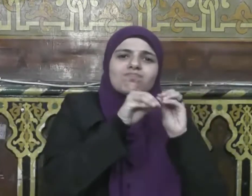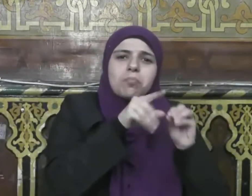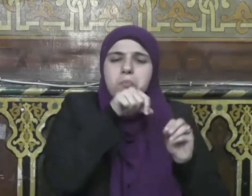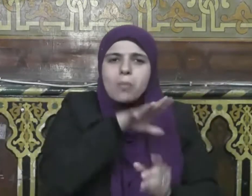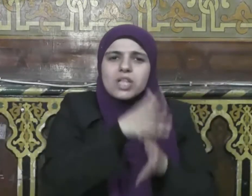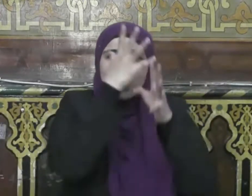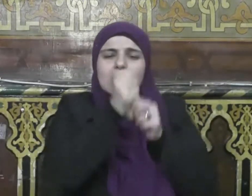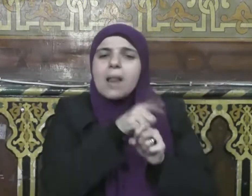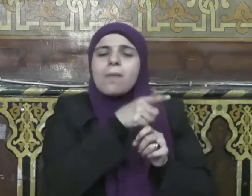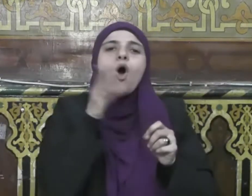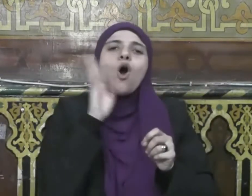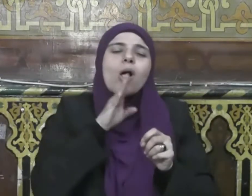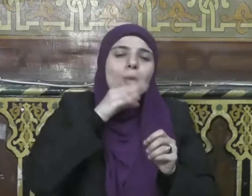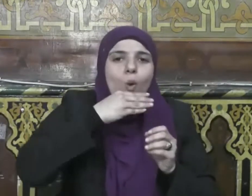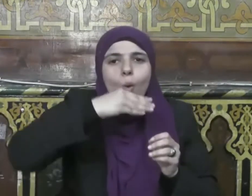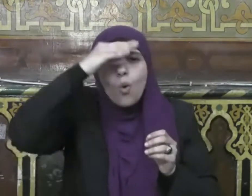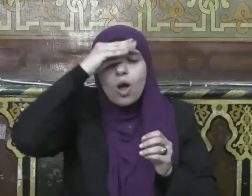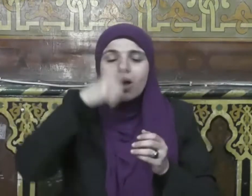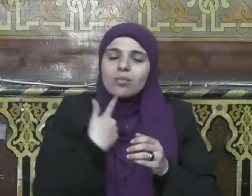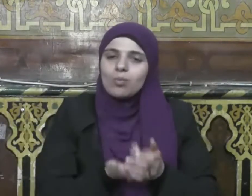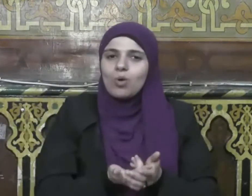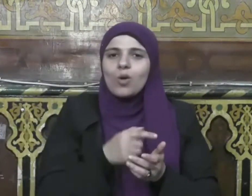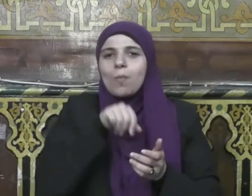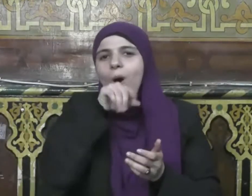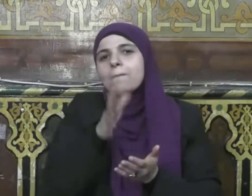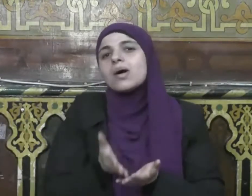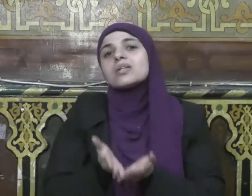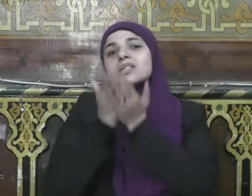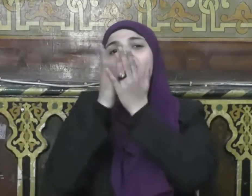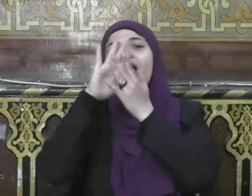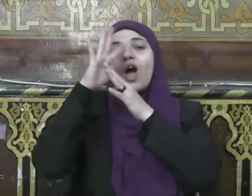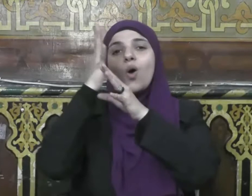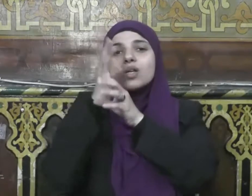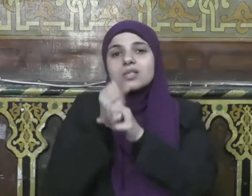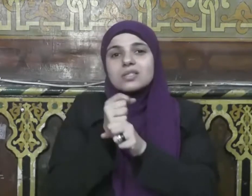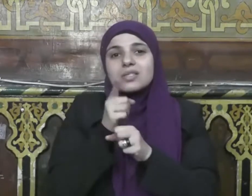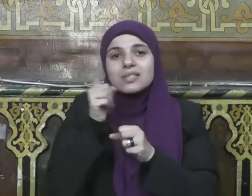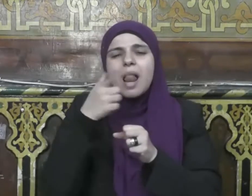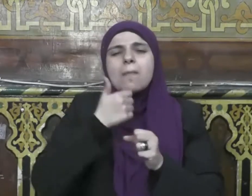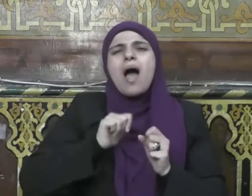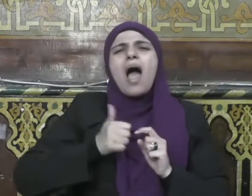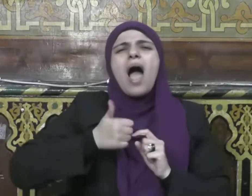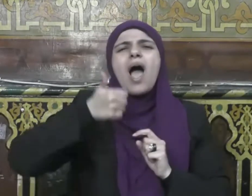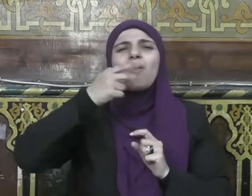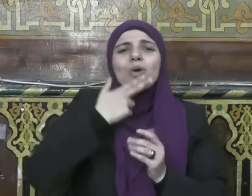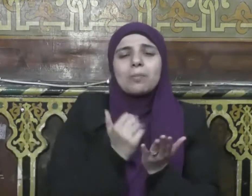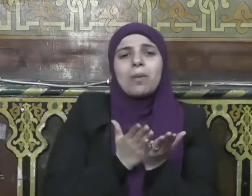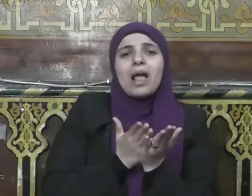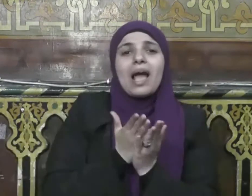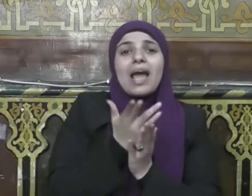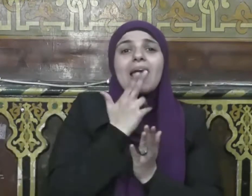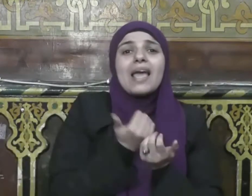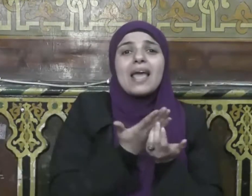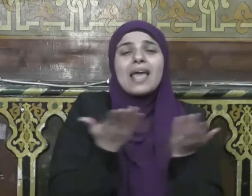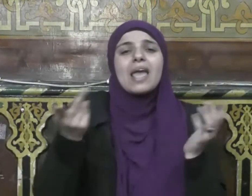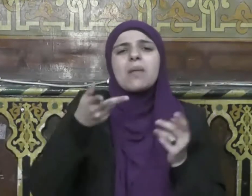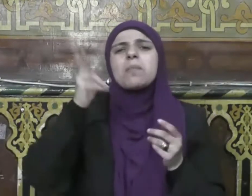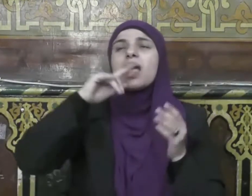أجود بالخير من الريح المرسلة فرمضان مجال واسع